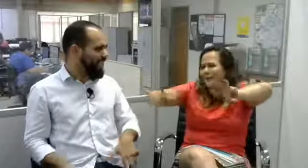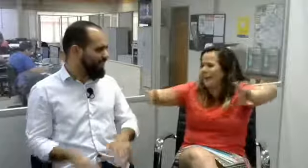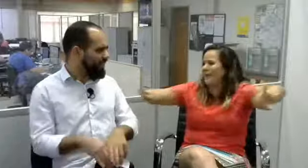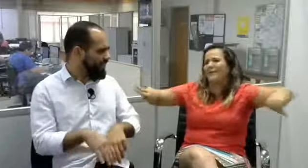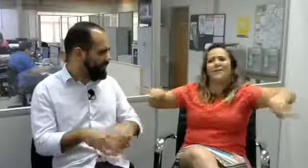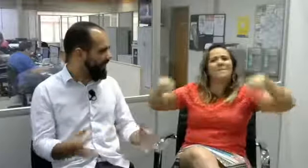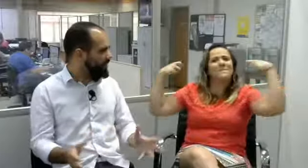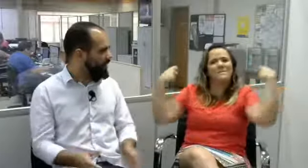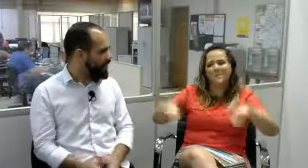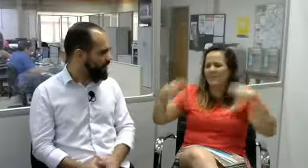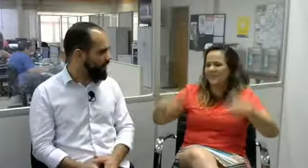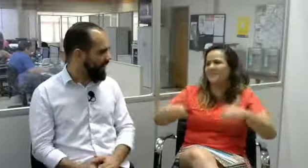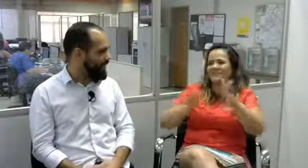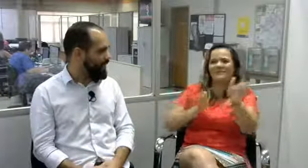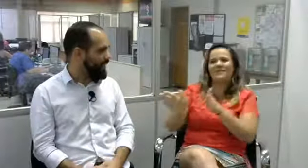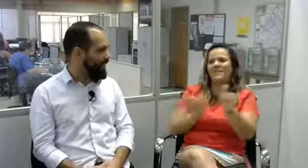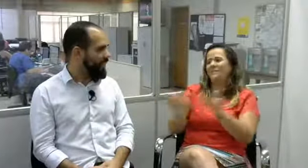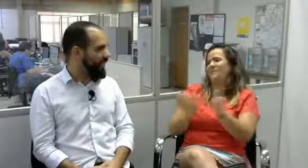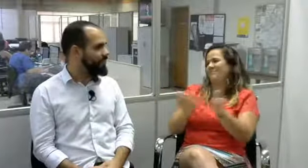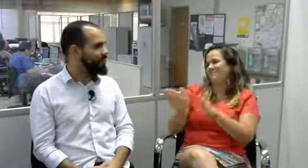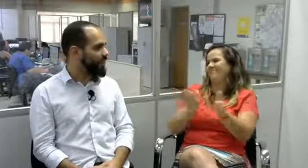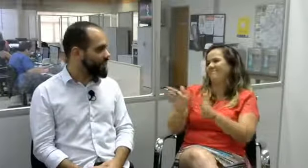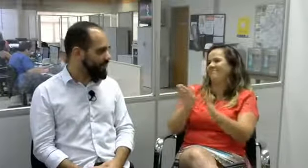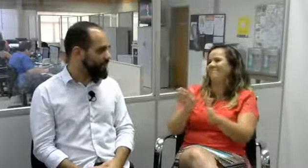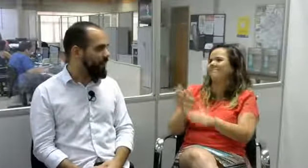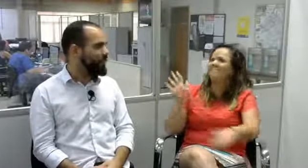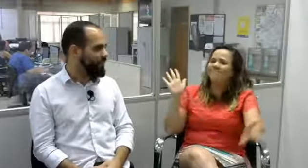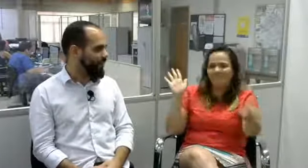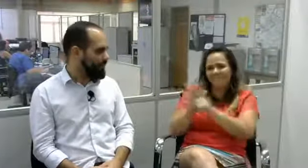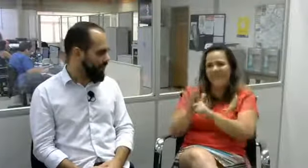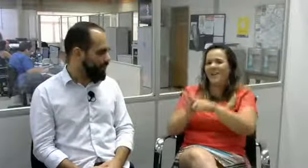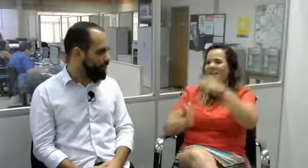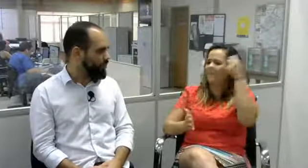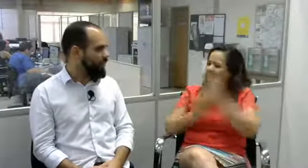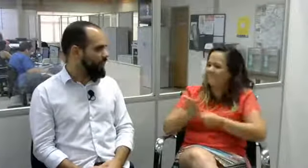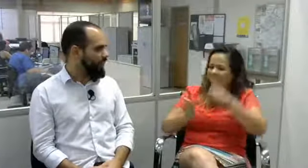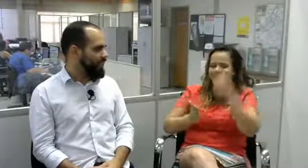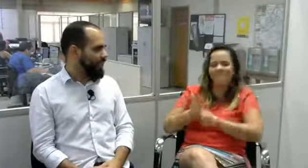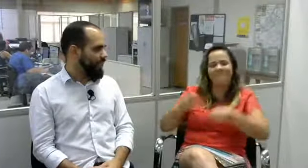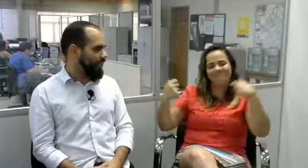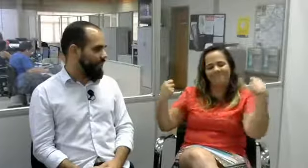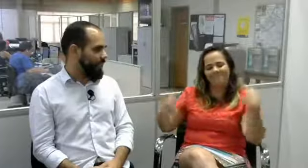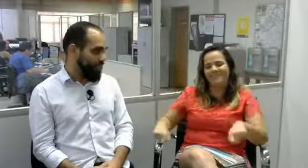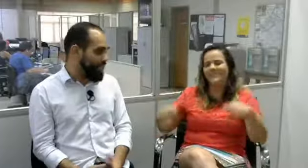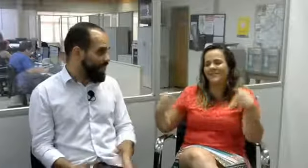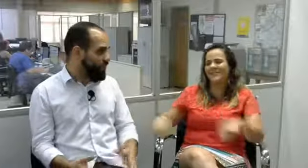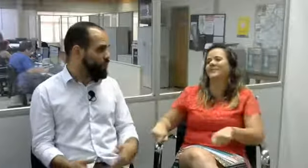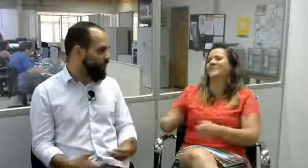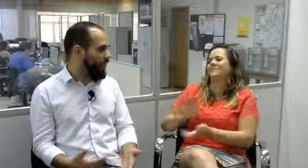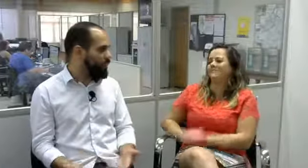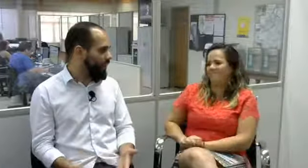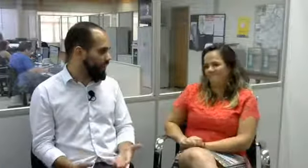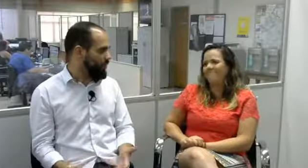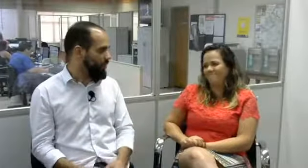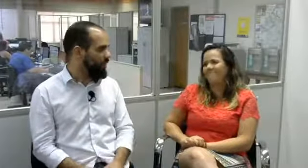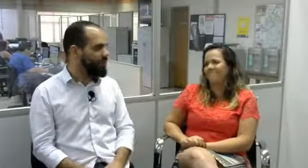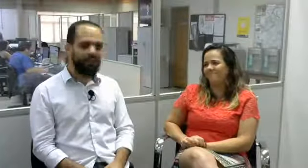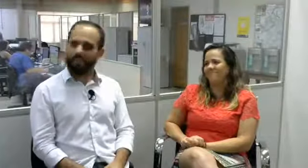enfim, em vários locais. É necessário que se tenha esses caminhos e a gente tem que continuar lutando. A gente cai